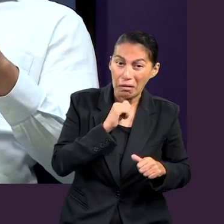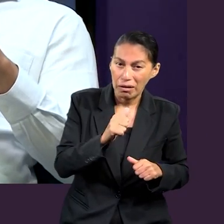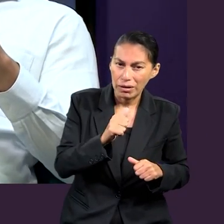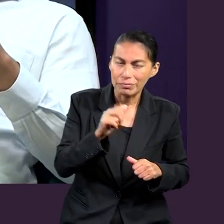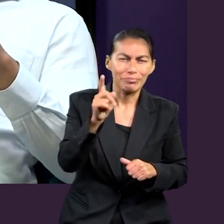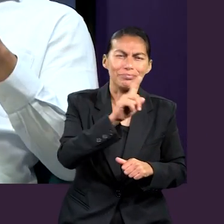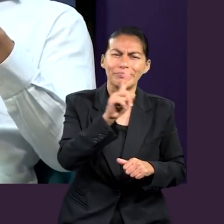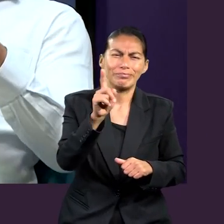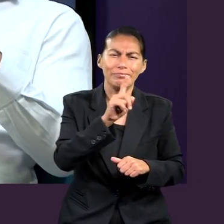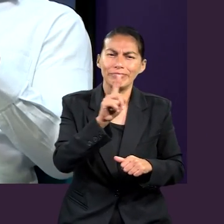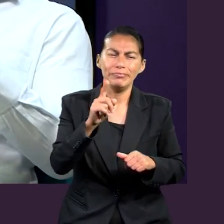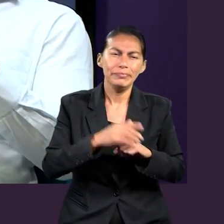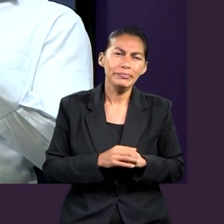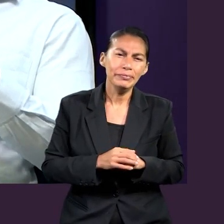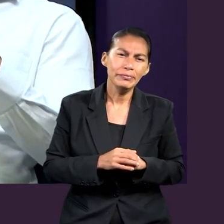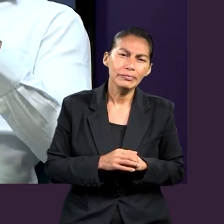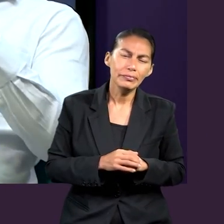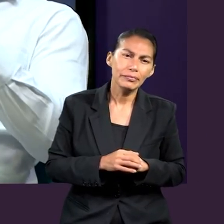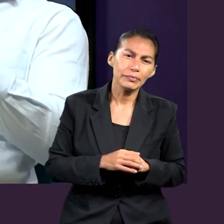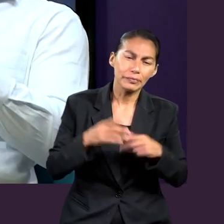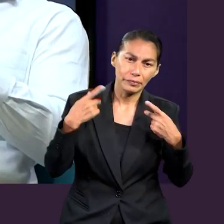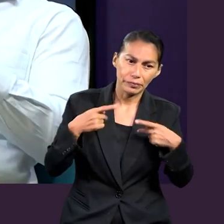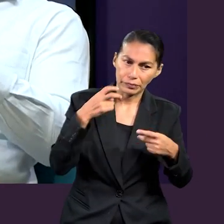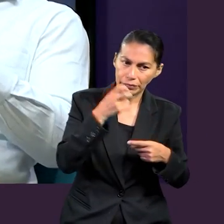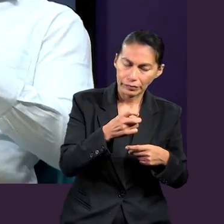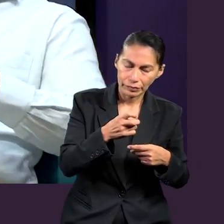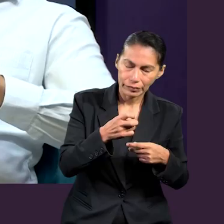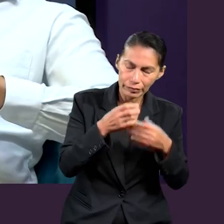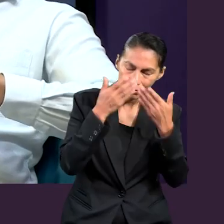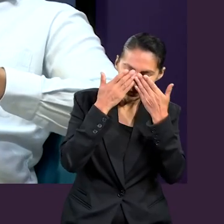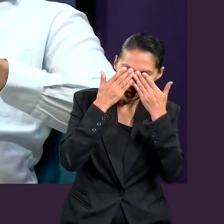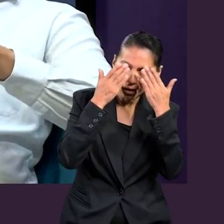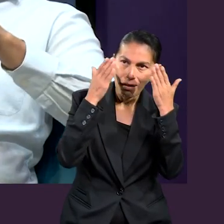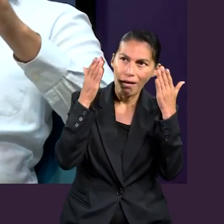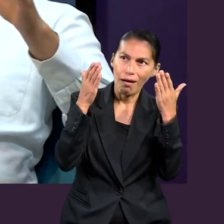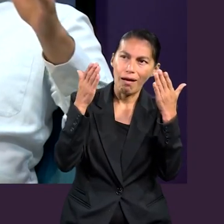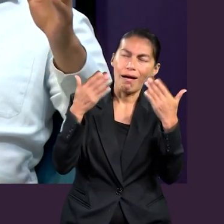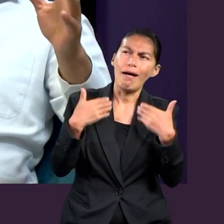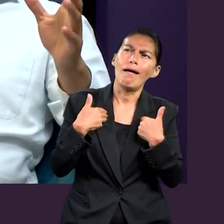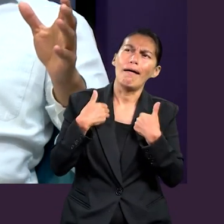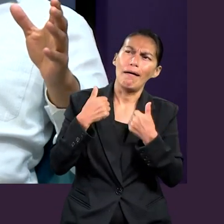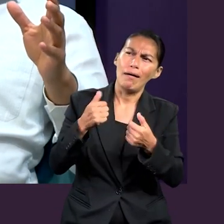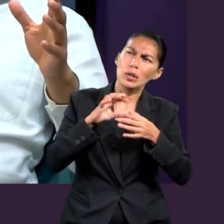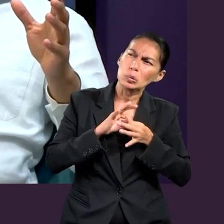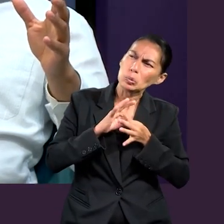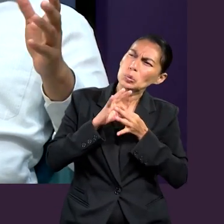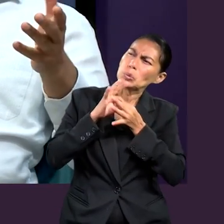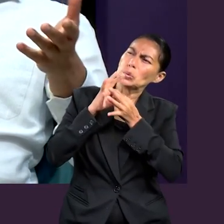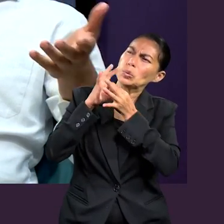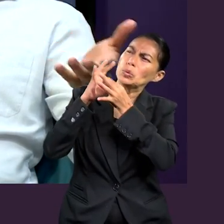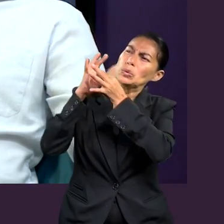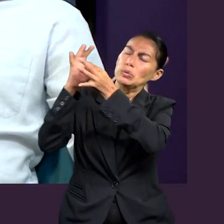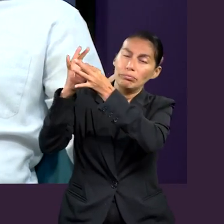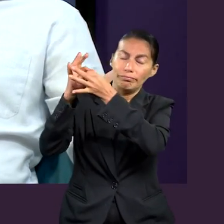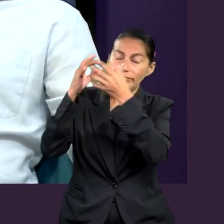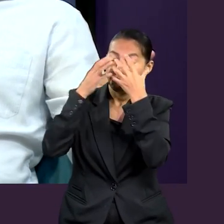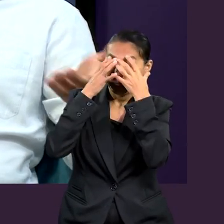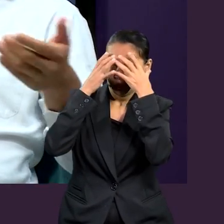esas personas van a madurar y van a crecer en todas las dimensiones. Siguen siendo humanos que van a